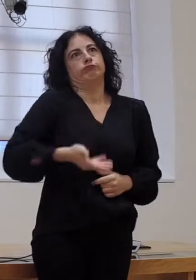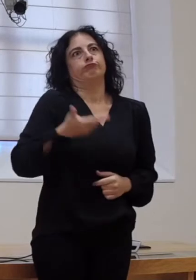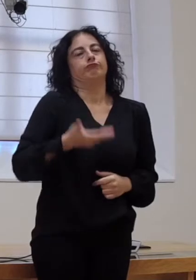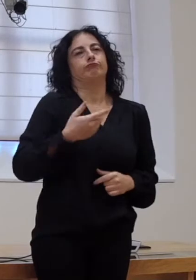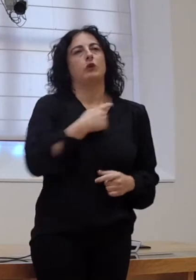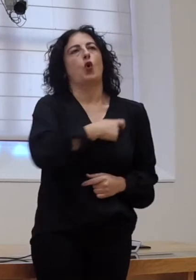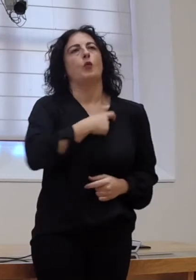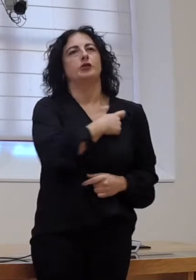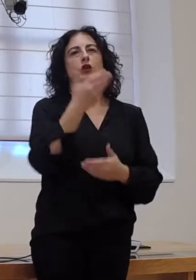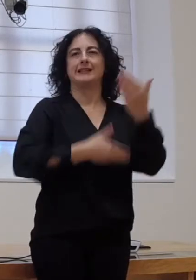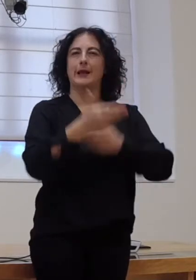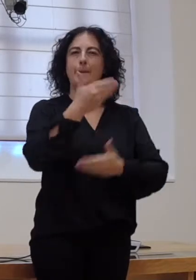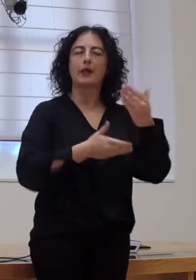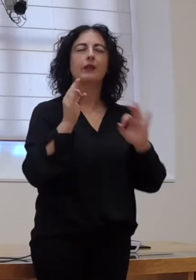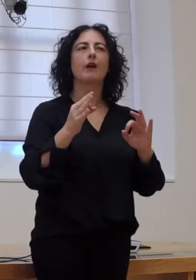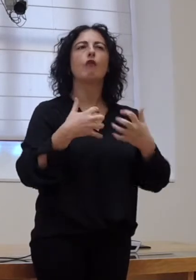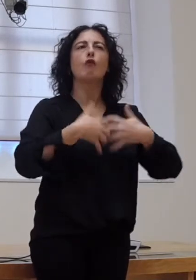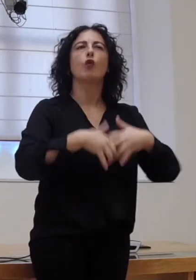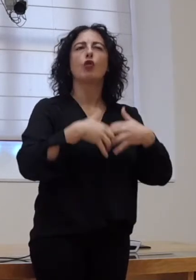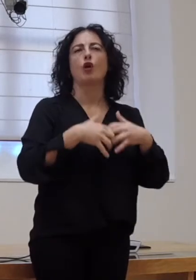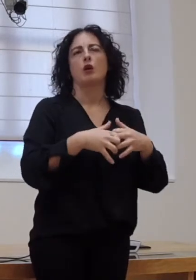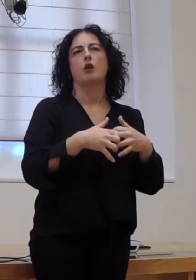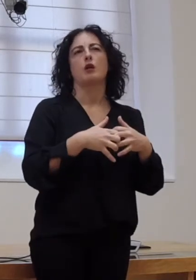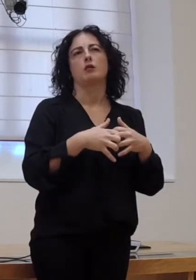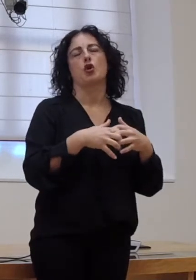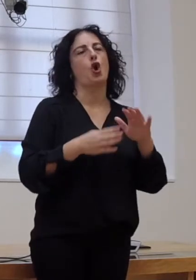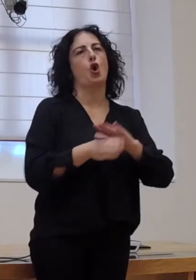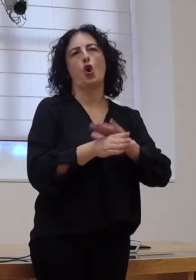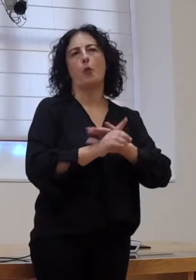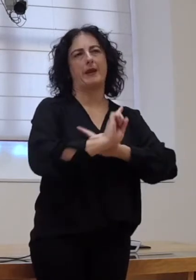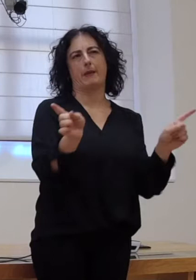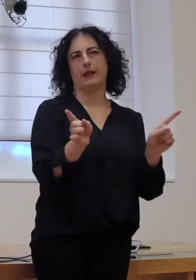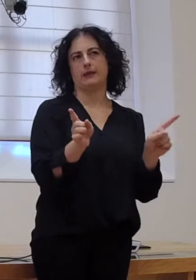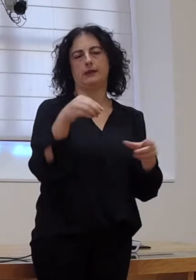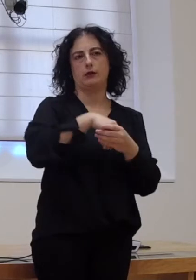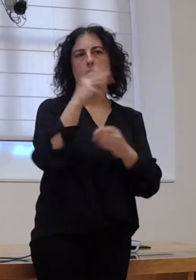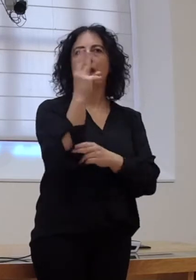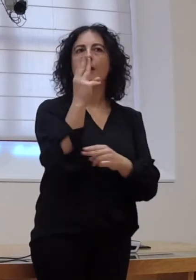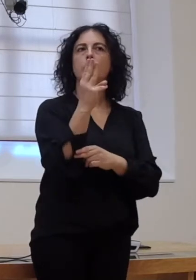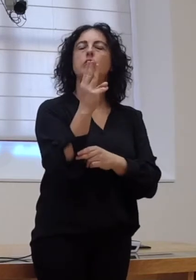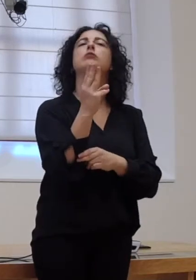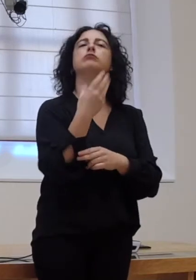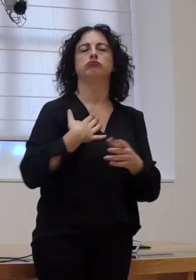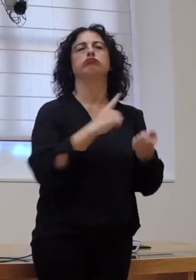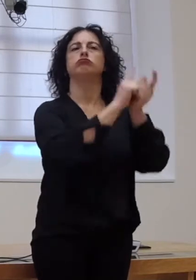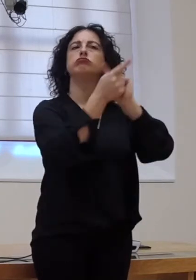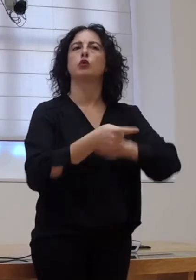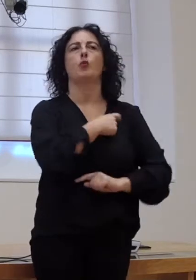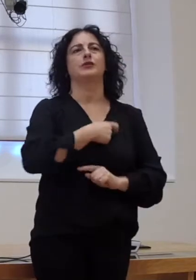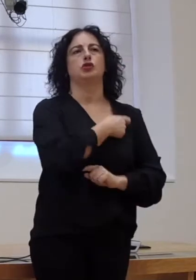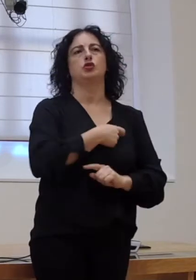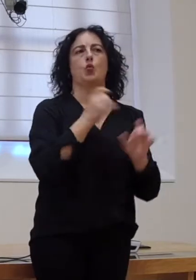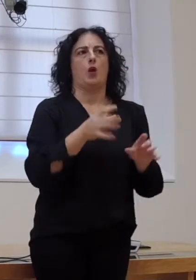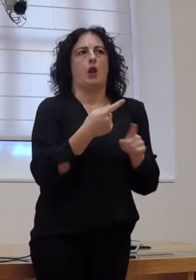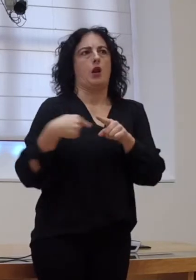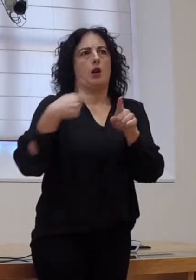a Comisión de Discapacidade, que funciona con carácter non permanente no Parlamento, pois, se convirta nunha comisión como